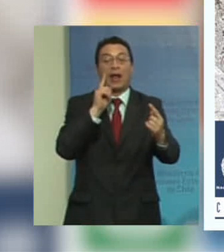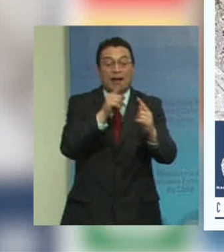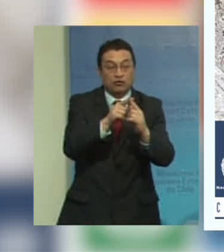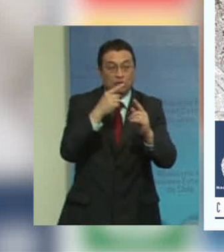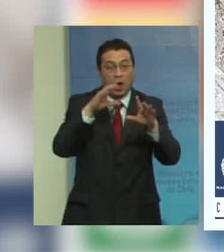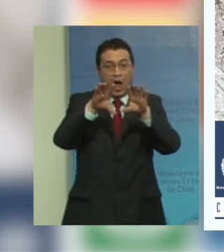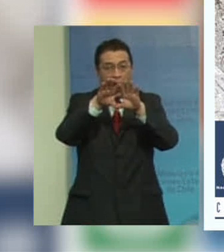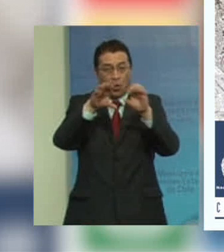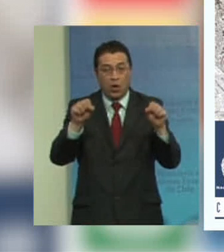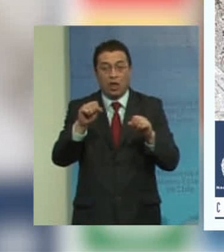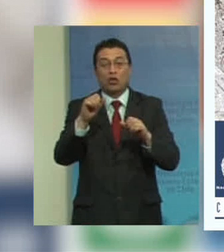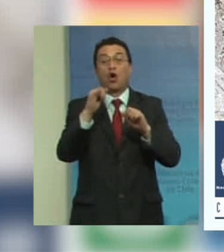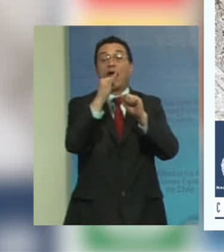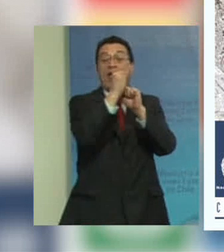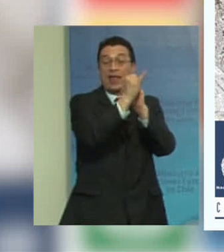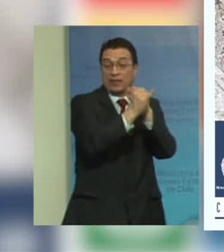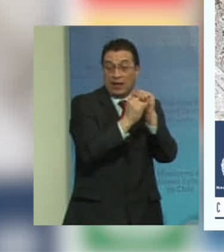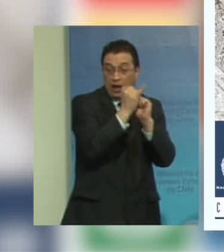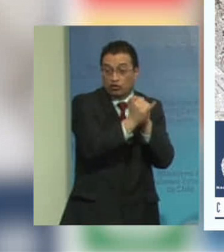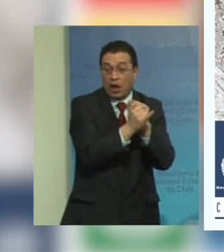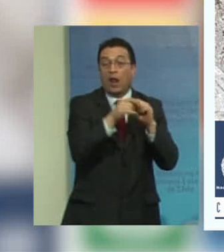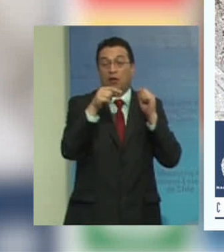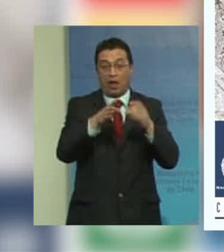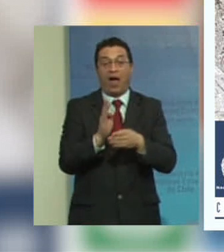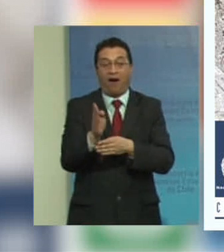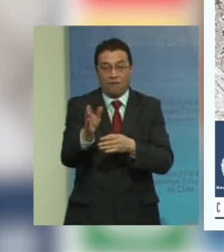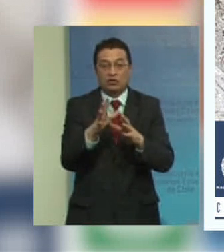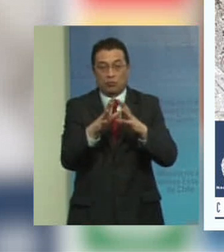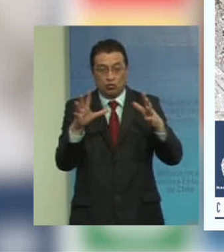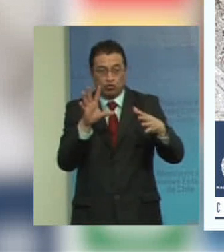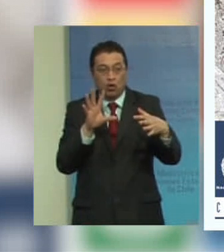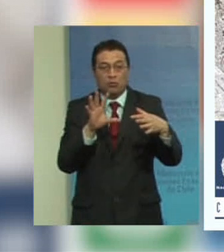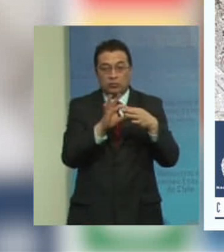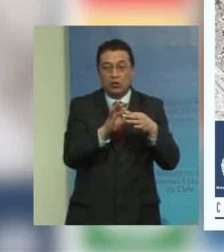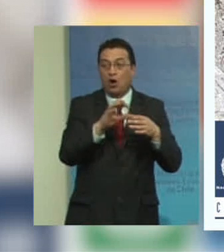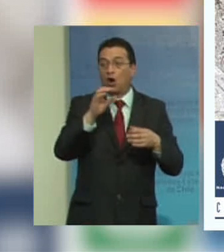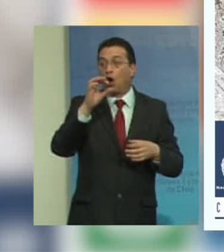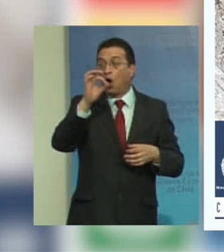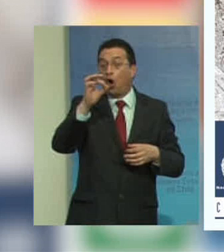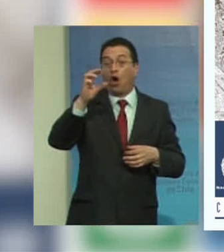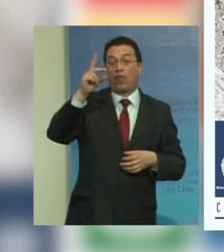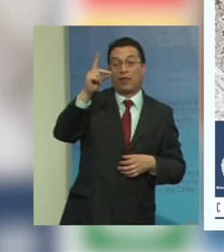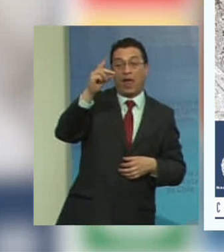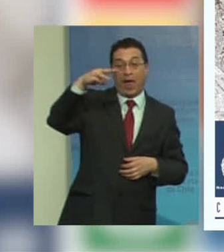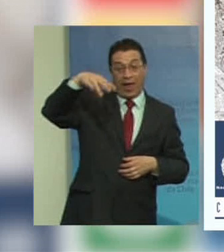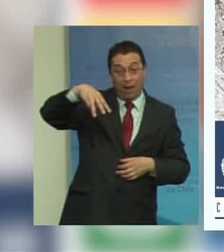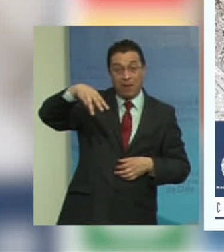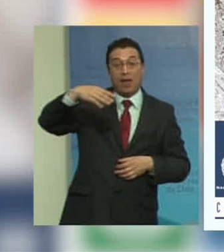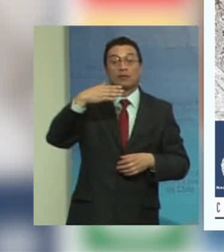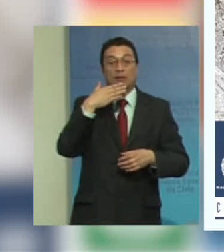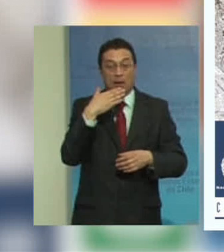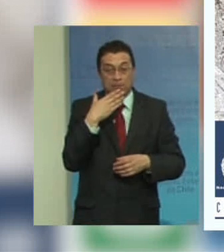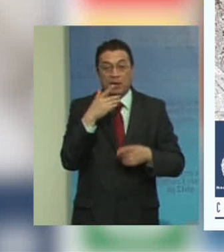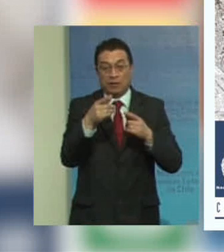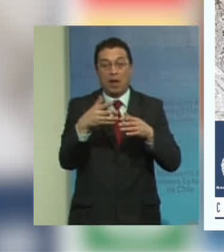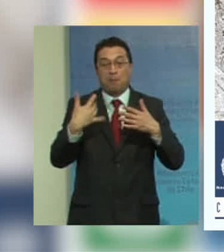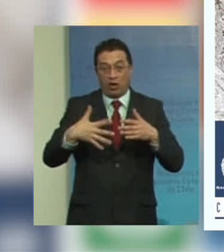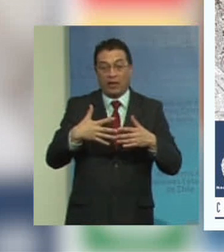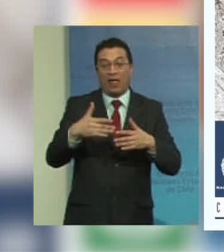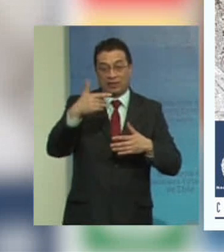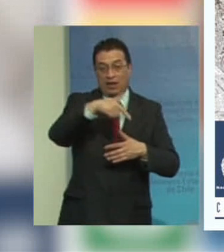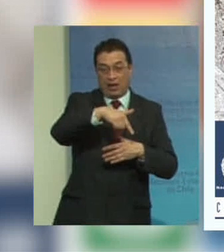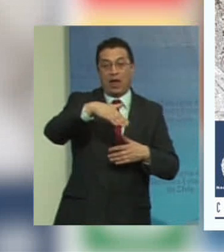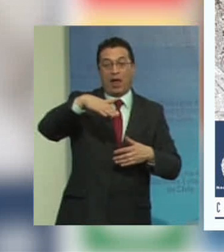consenso internacional avanza mucho con relación a los ODM que fueron también una agenda importante para la región